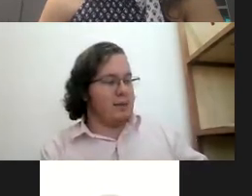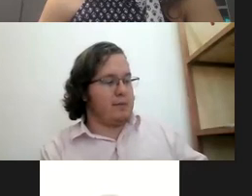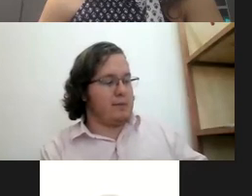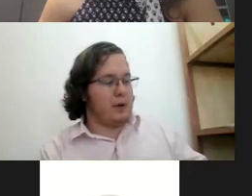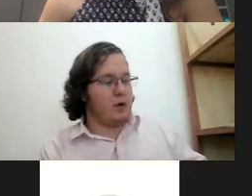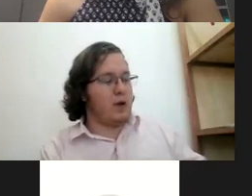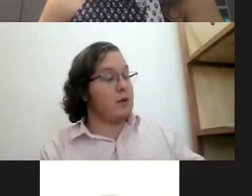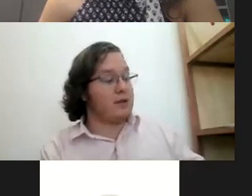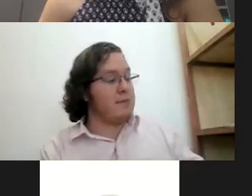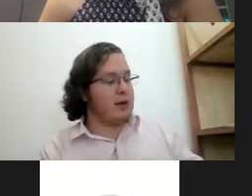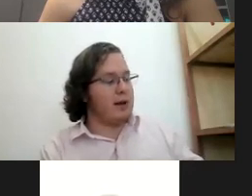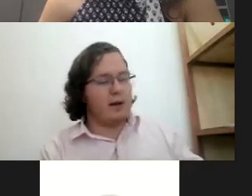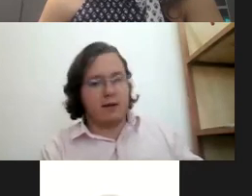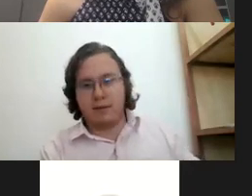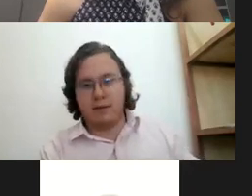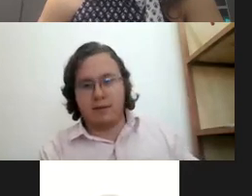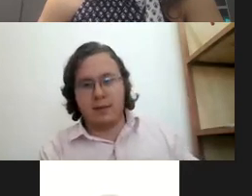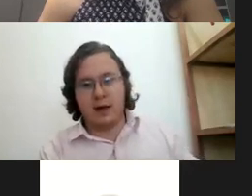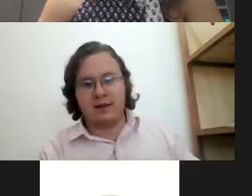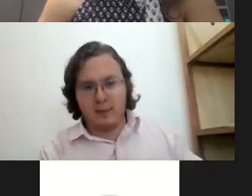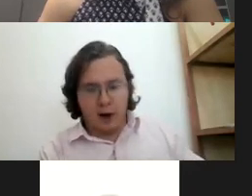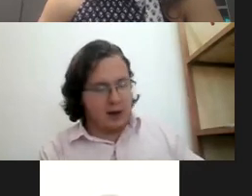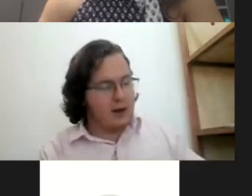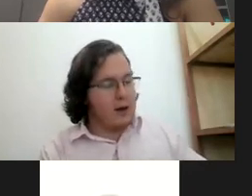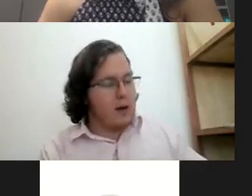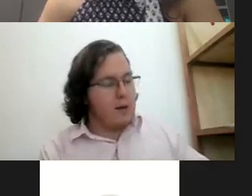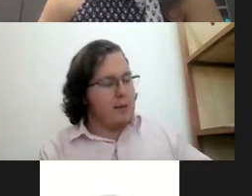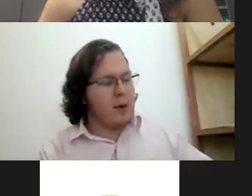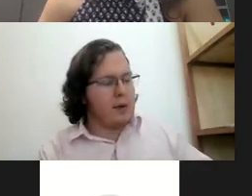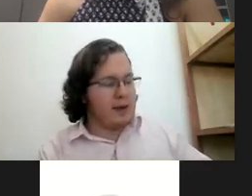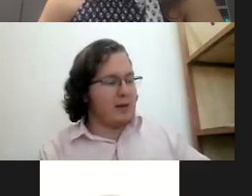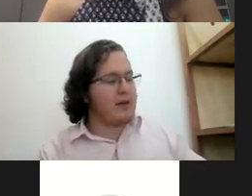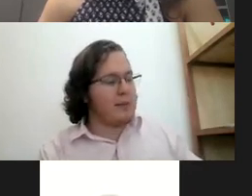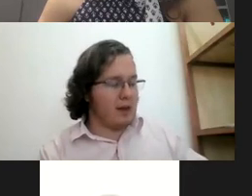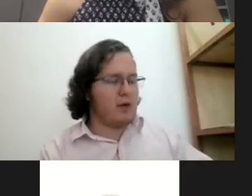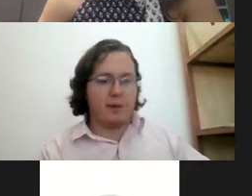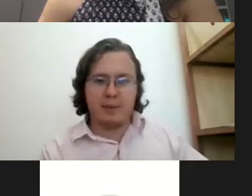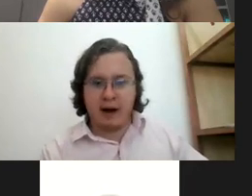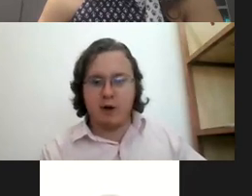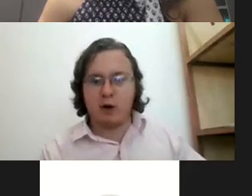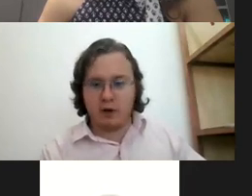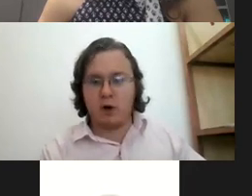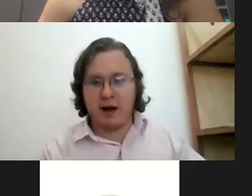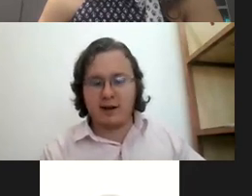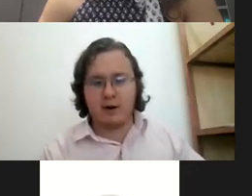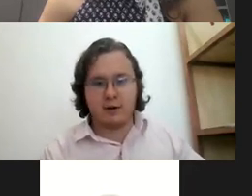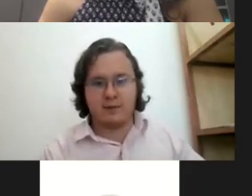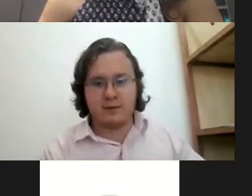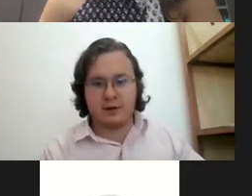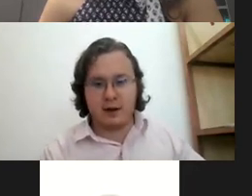pero no es no es imposible sí se puede pero pues mientras vamos aprendiendo vamos aplicando y conociendo lo básico ¿sí?